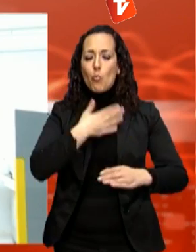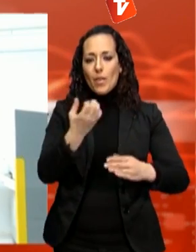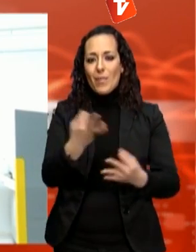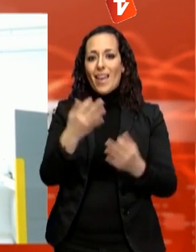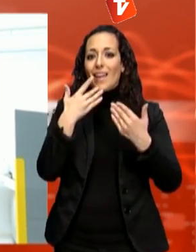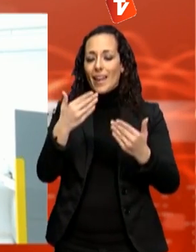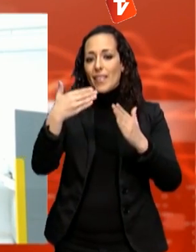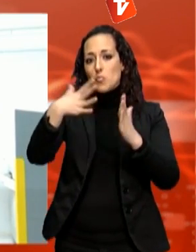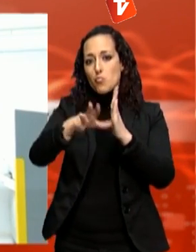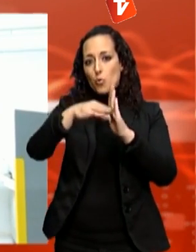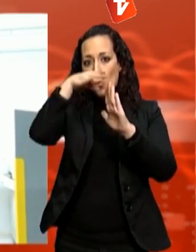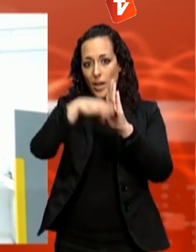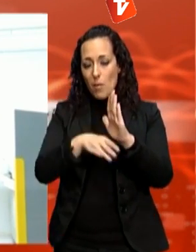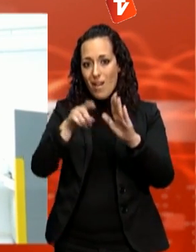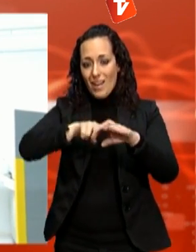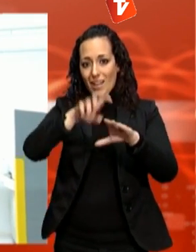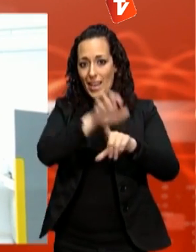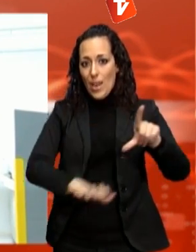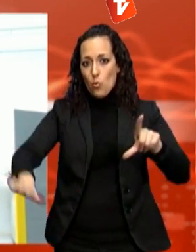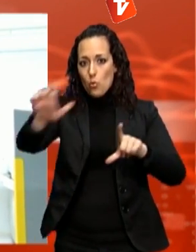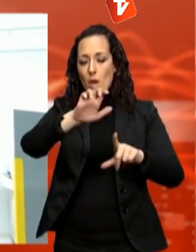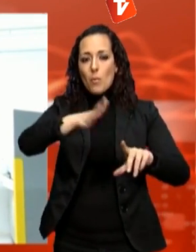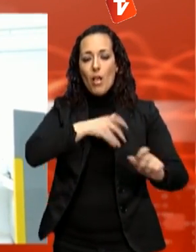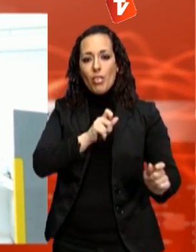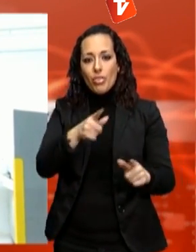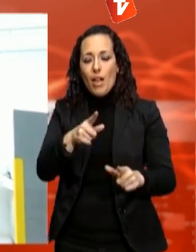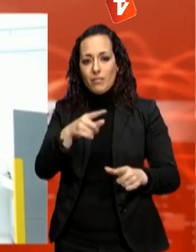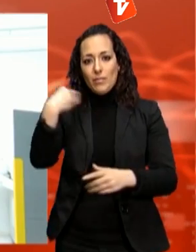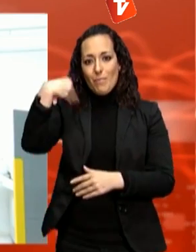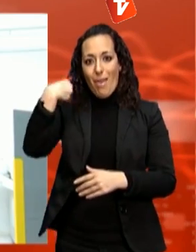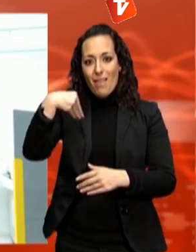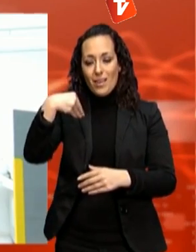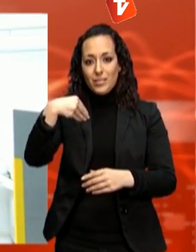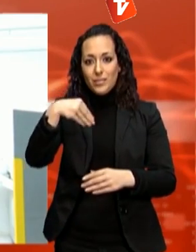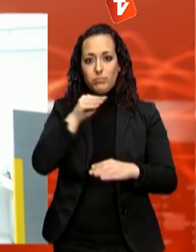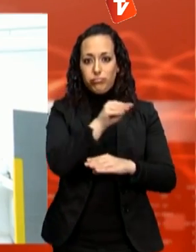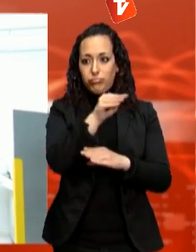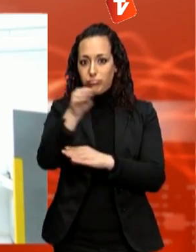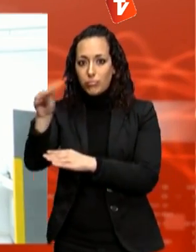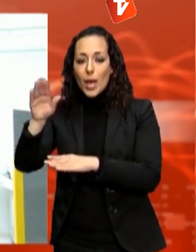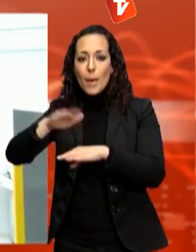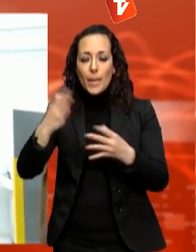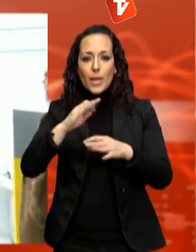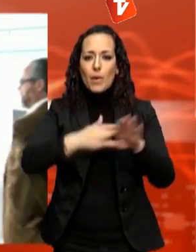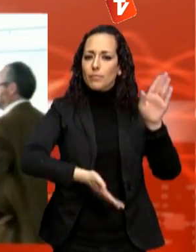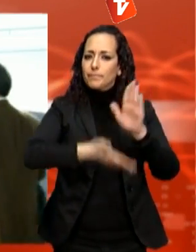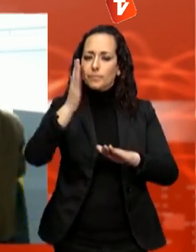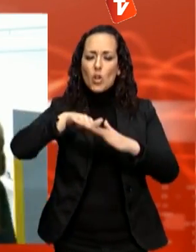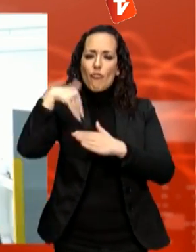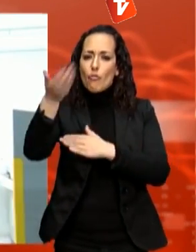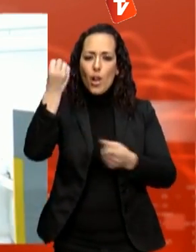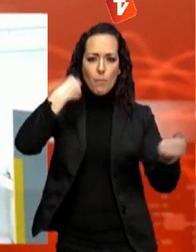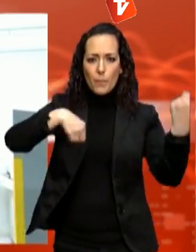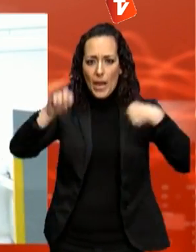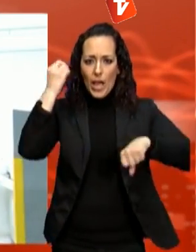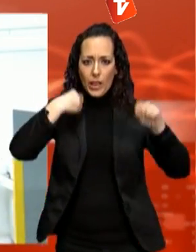seguit de beques perquè puguin anar a fer pràctiques i una mica contrastar el seu aprenentatge aquí amb un